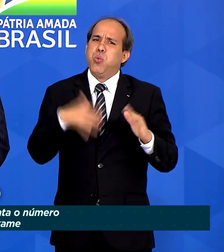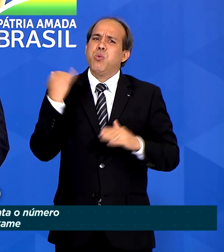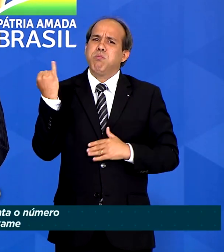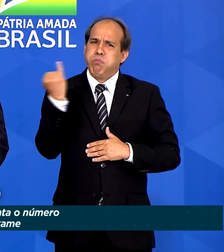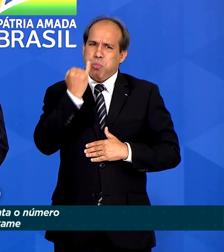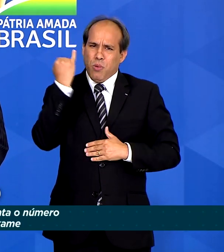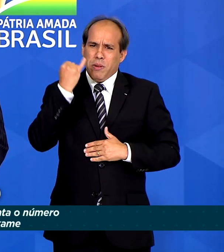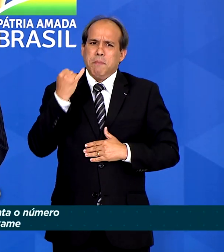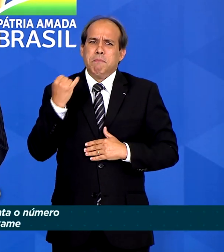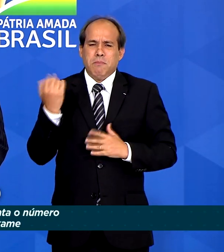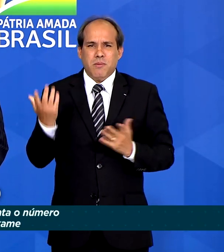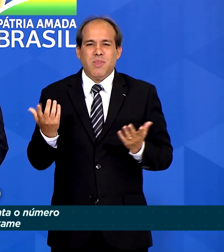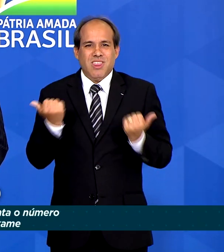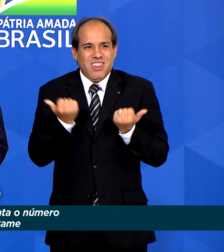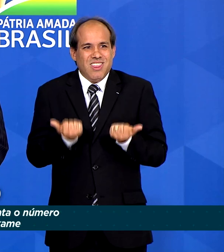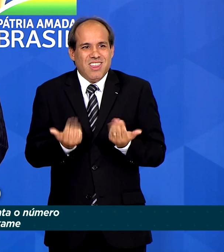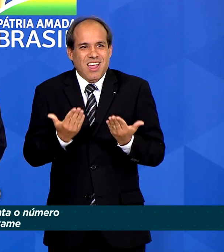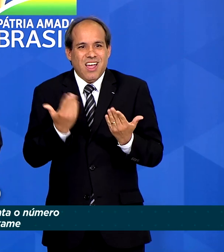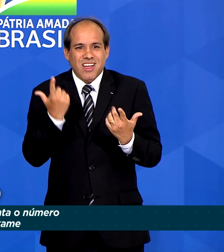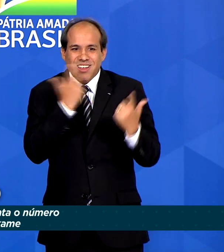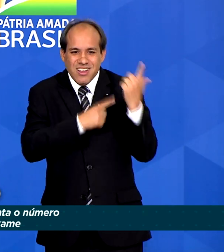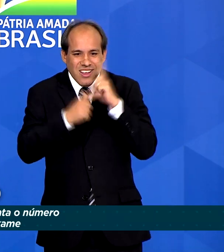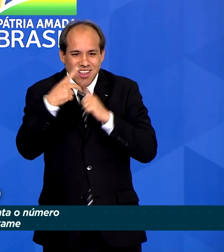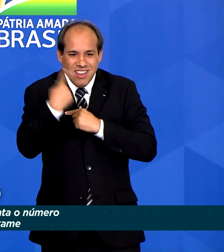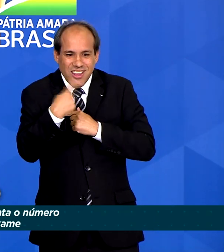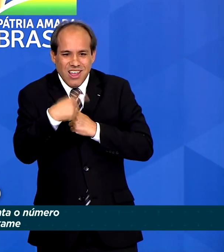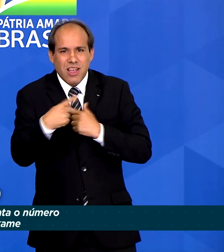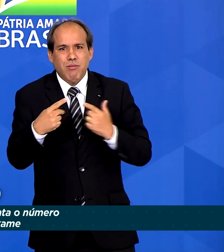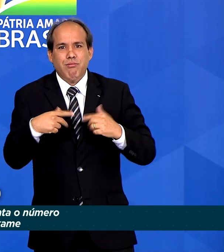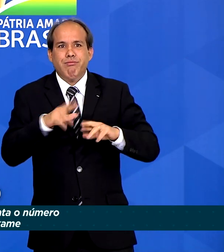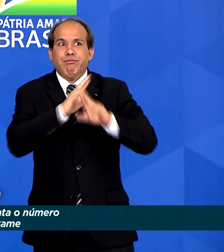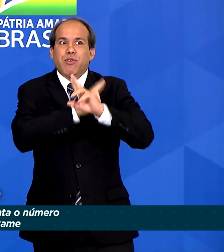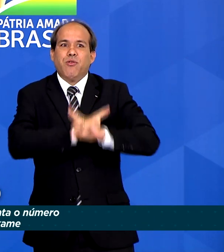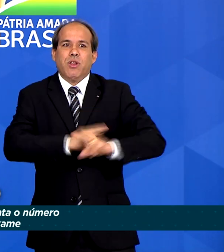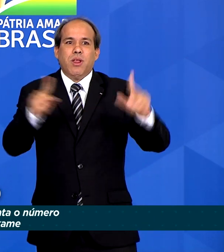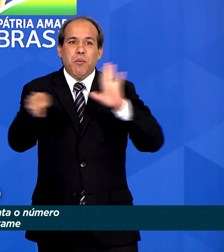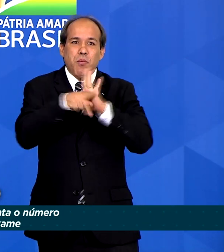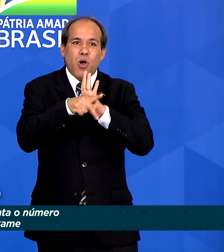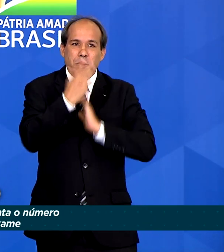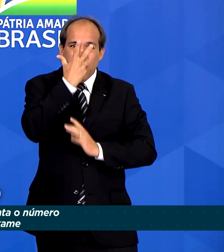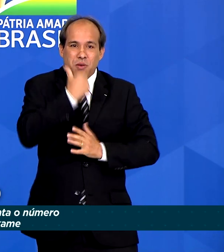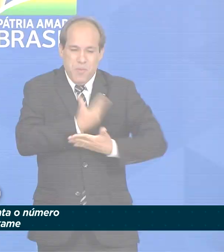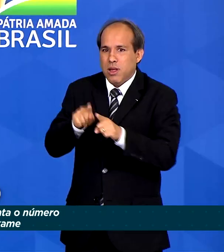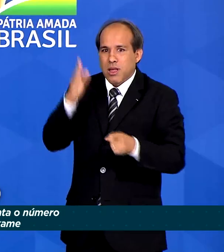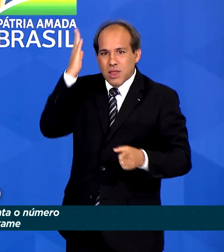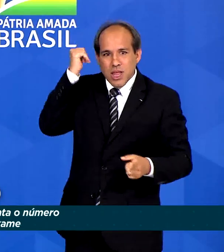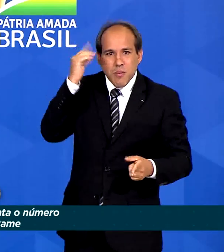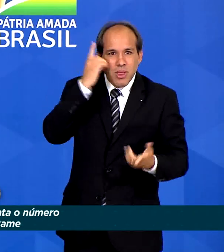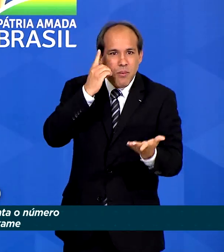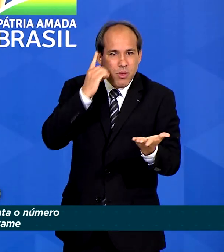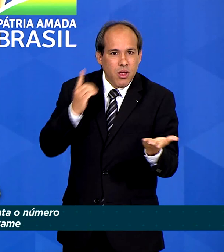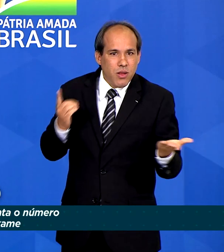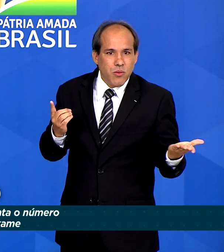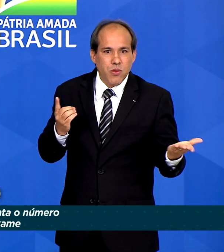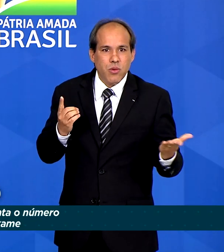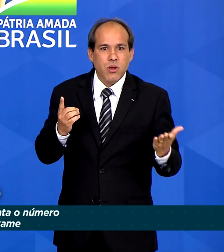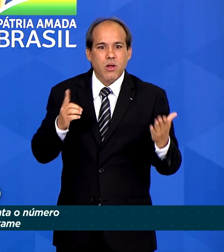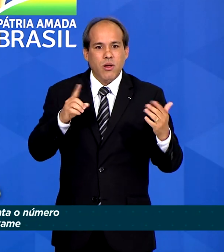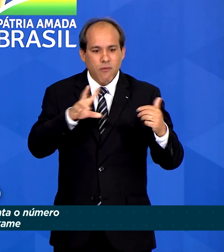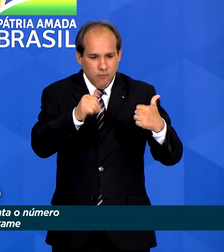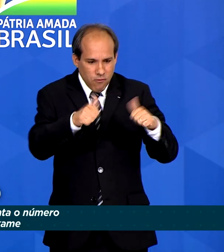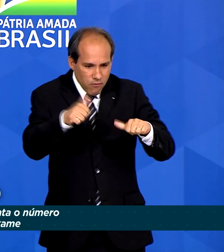que trará benefícios em contextos para a nossa infância. Entre eles, o diagnóstico